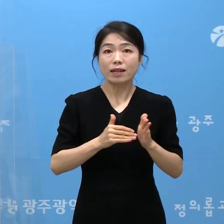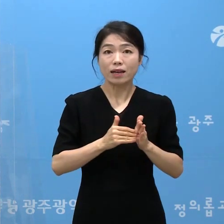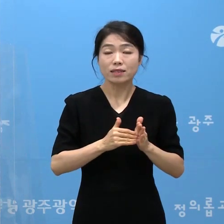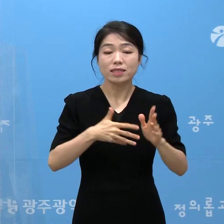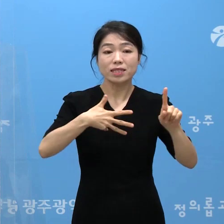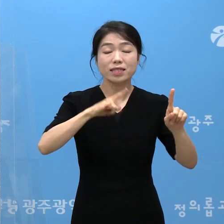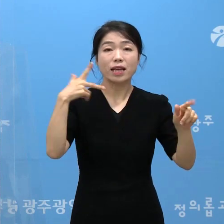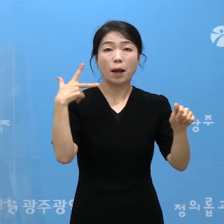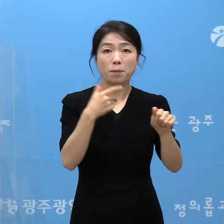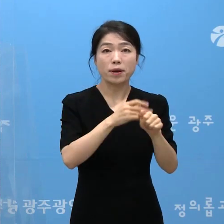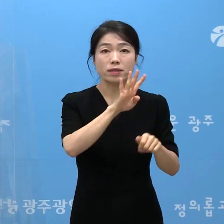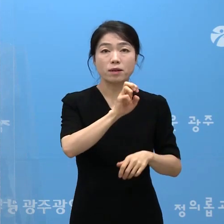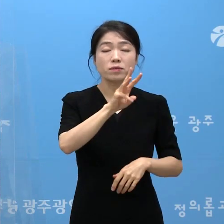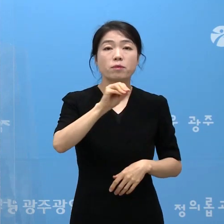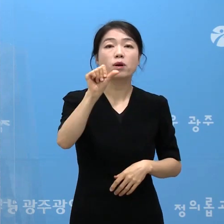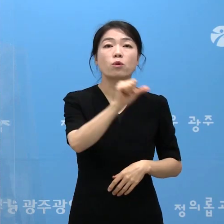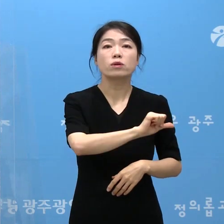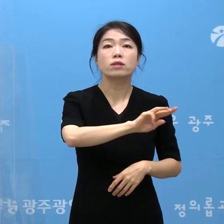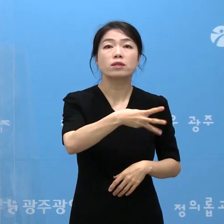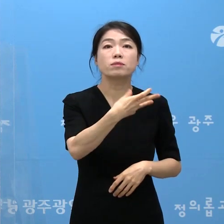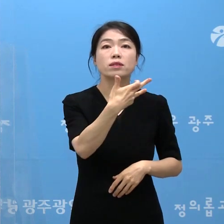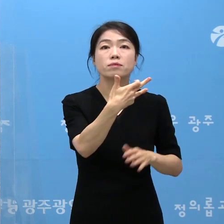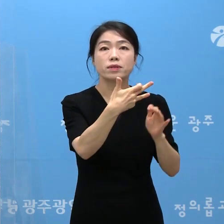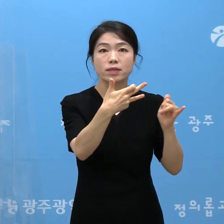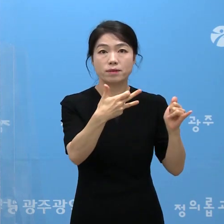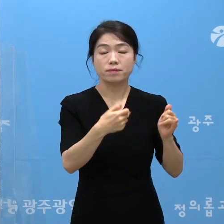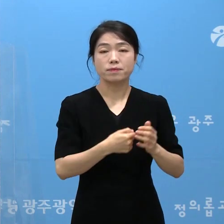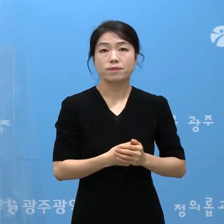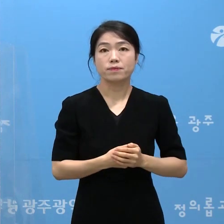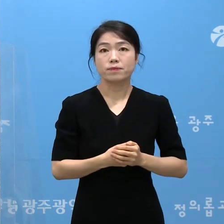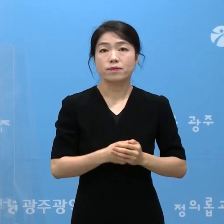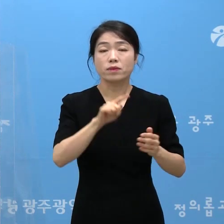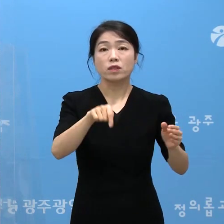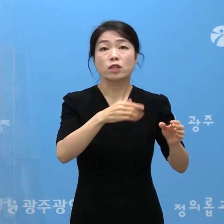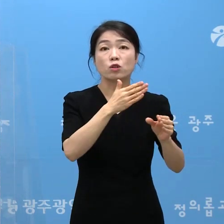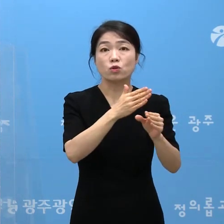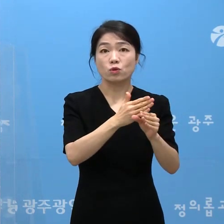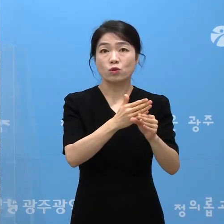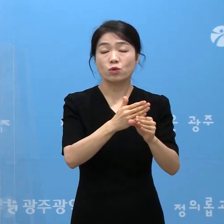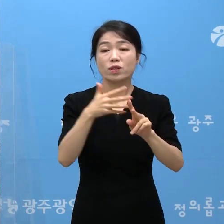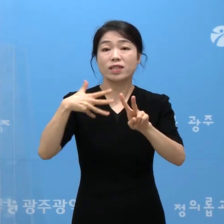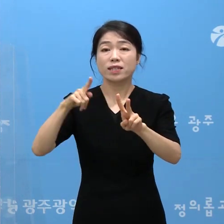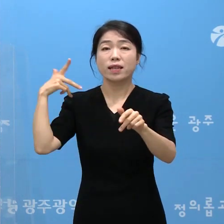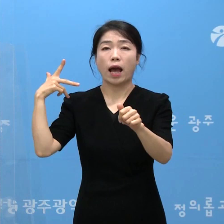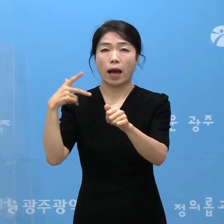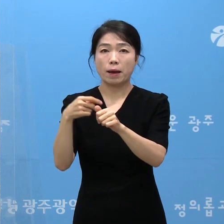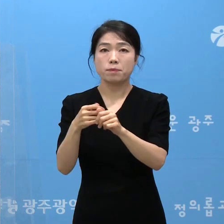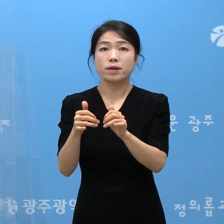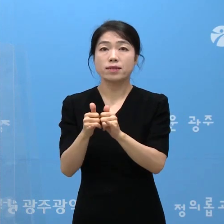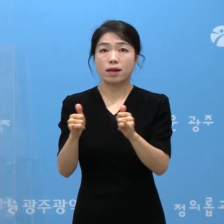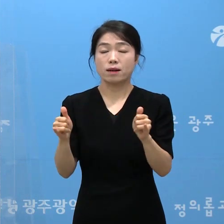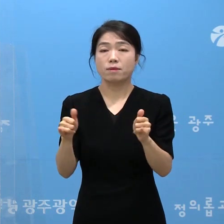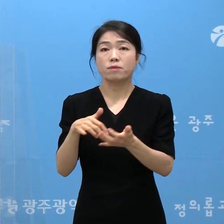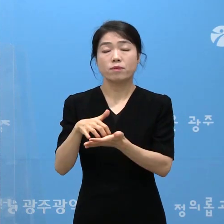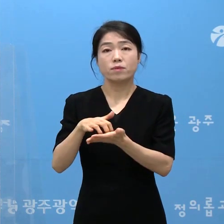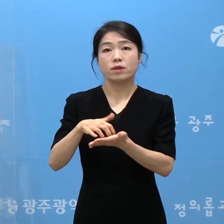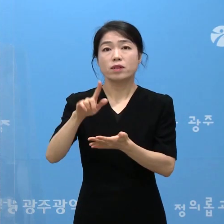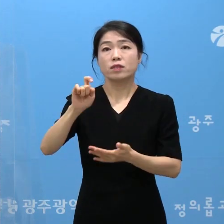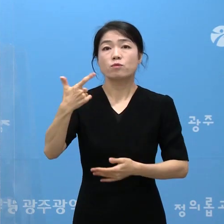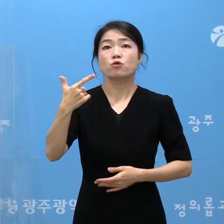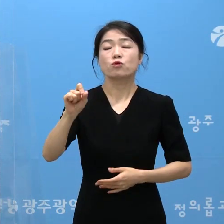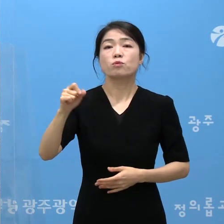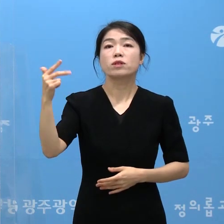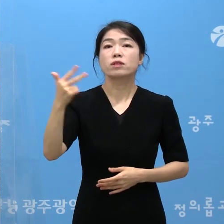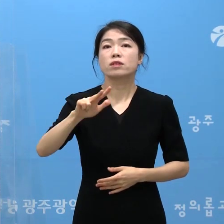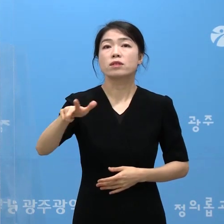인원은 43만 5천 318명입니다. 그중에서 2차 접종까지 완료하신 분은 16만